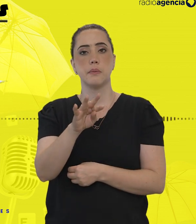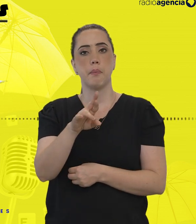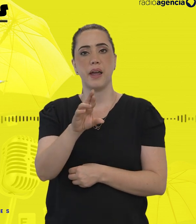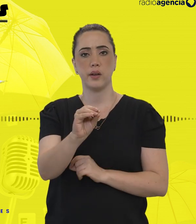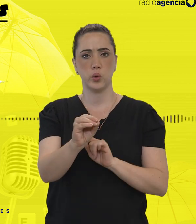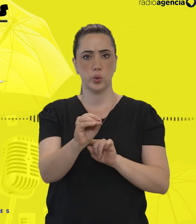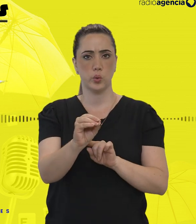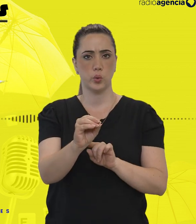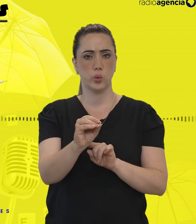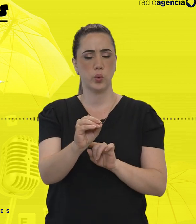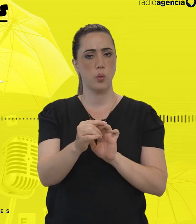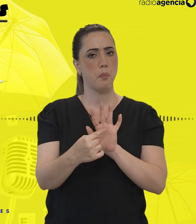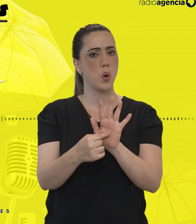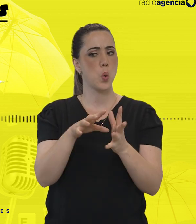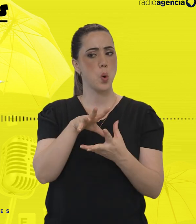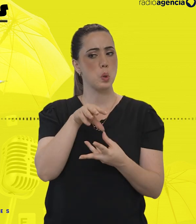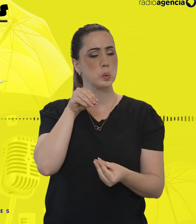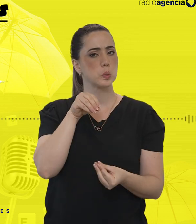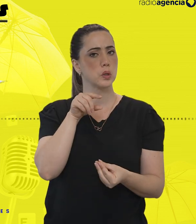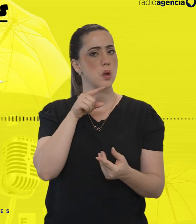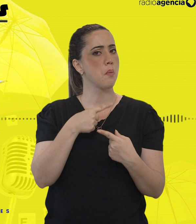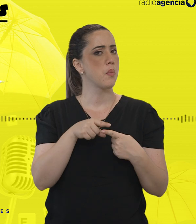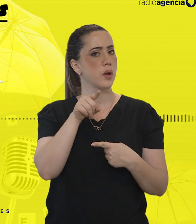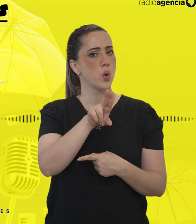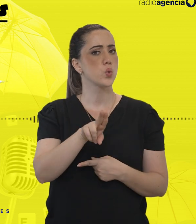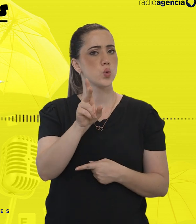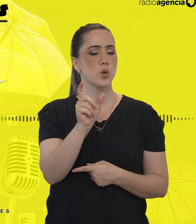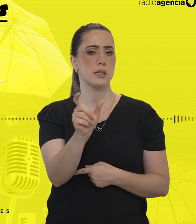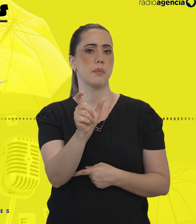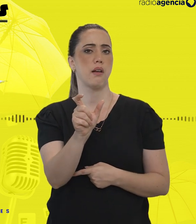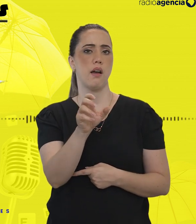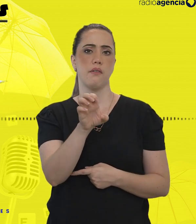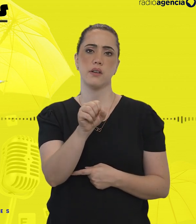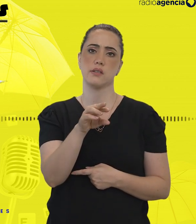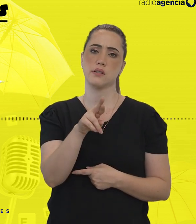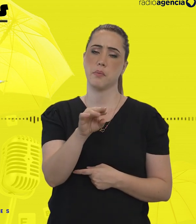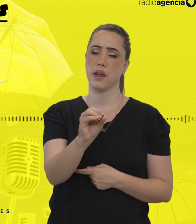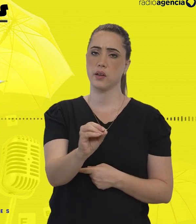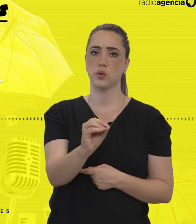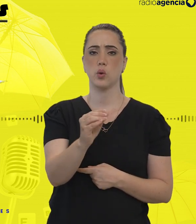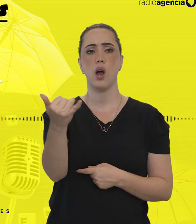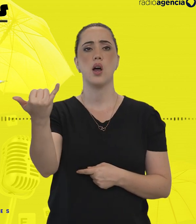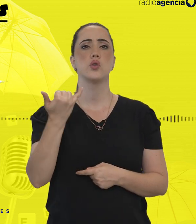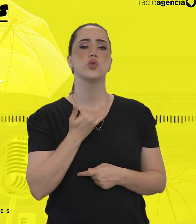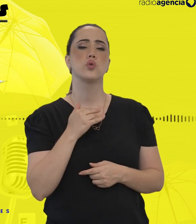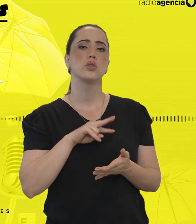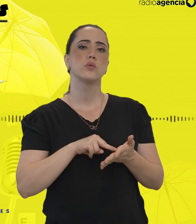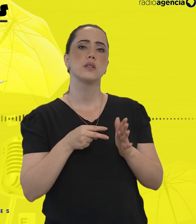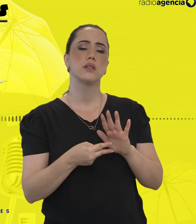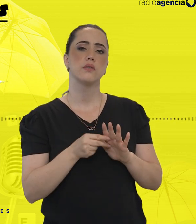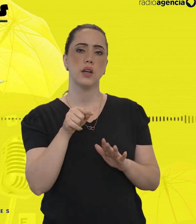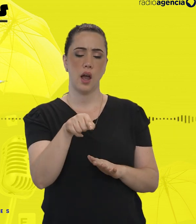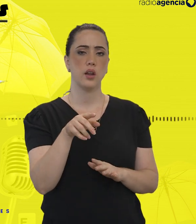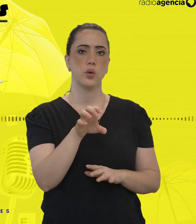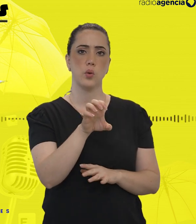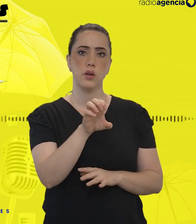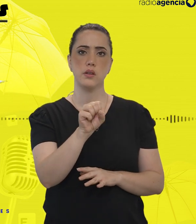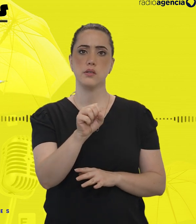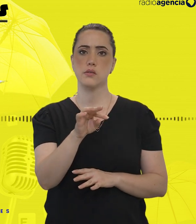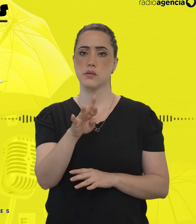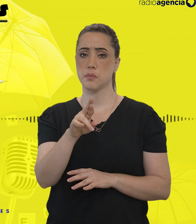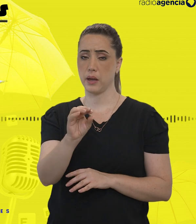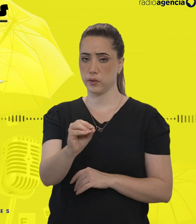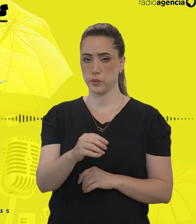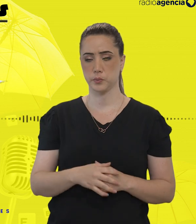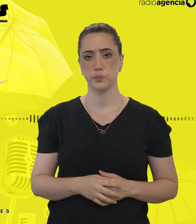Lorna Wing e outras cientistas escolheram usar essa palavra? Marisete, ajuda a gente a encontrar uma definição, por favor? Conceito do